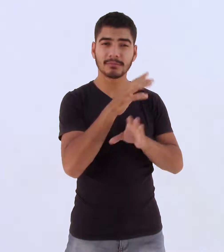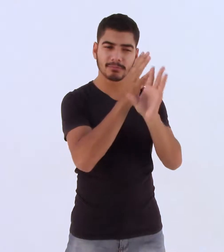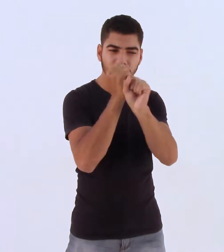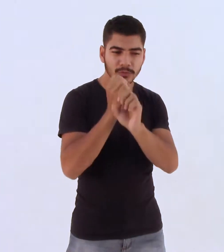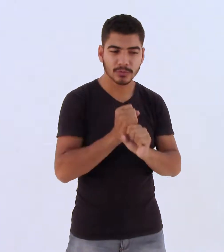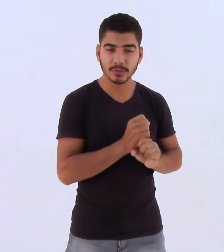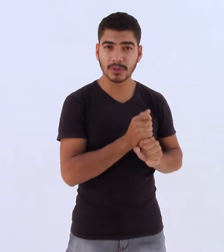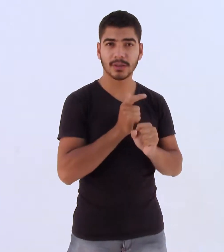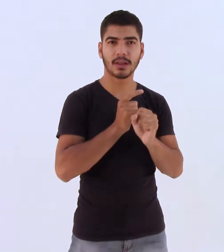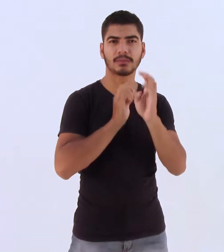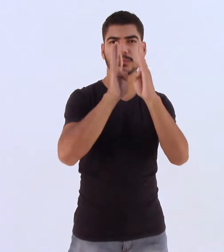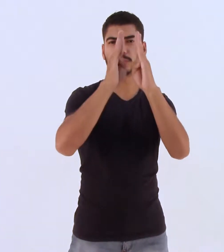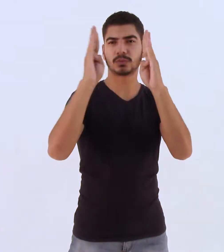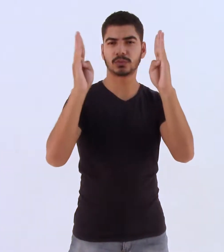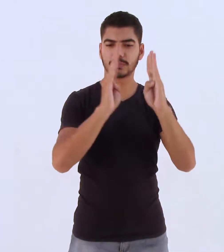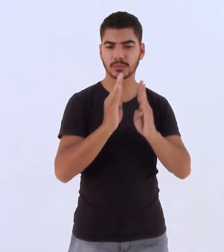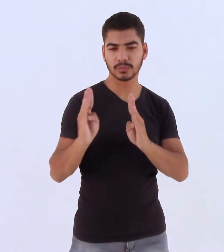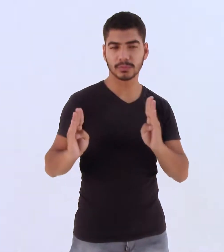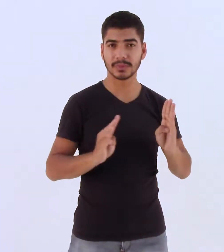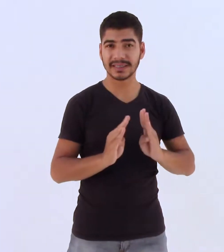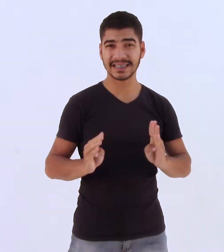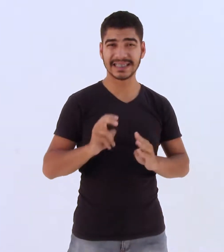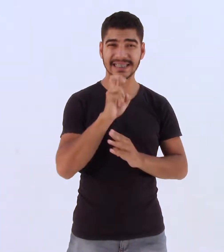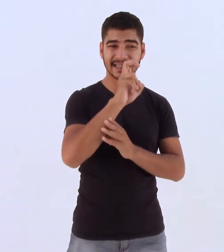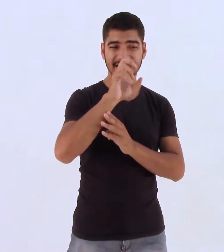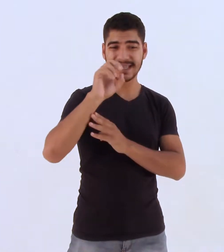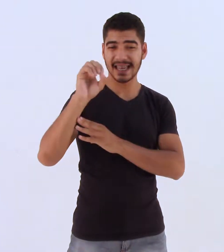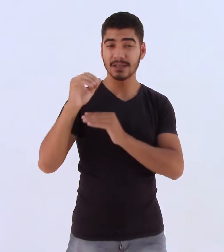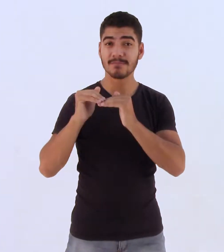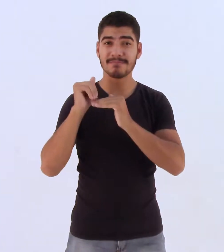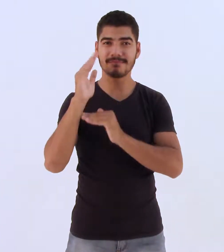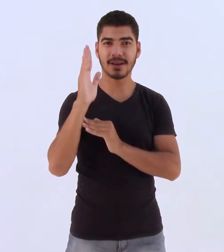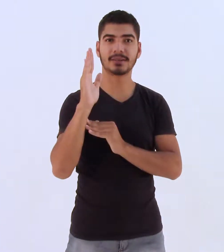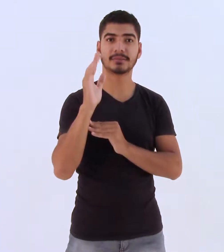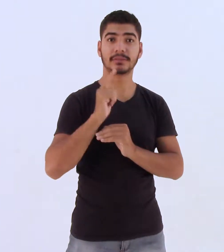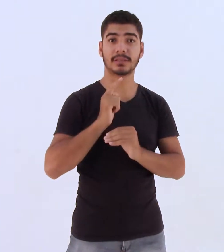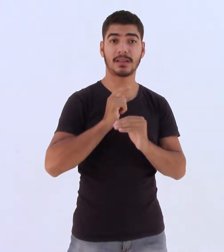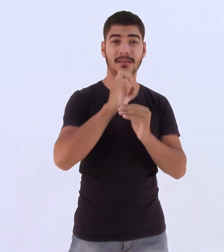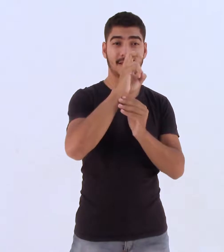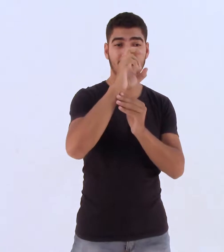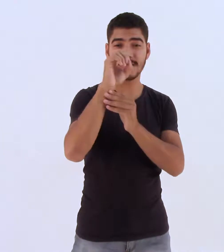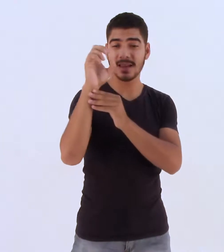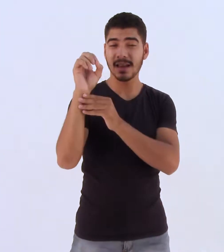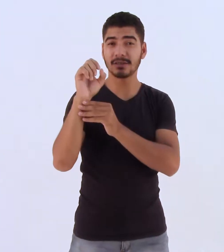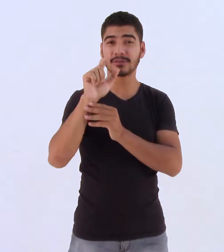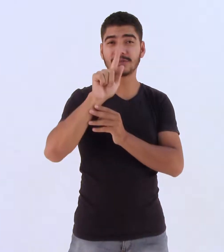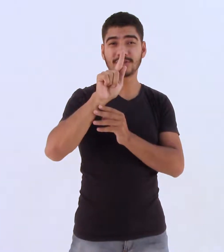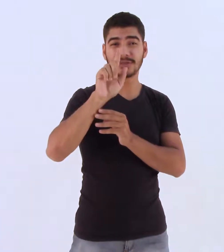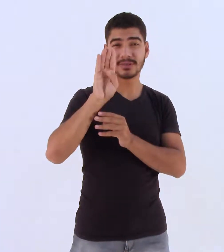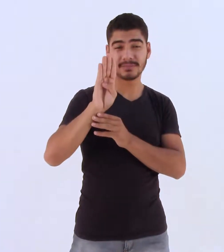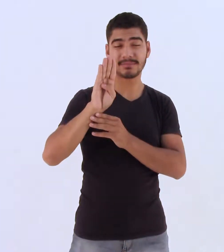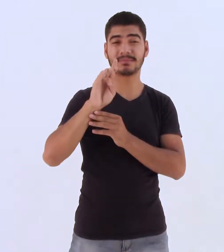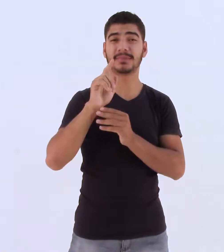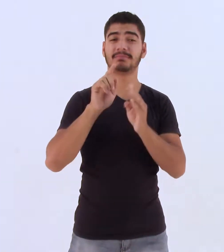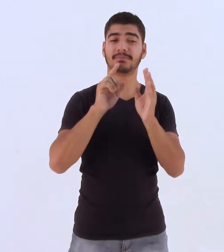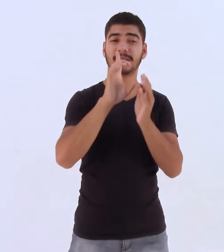prateleiras mais de 500 títulos, ou seja, 500 gigas de DVDs, Blu-ray e poeira.